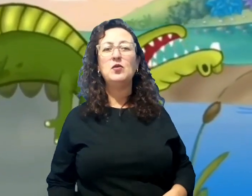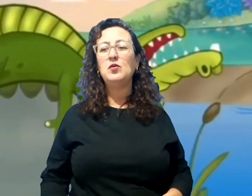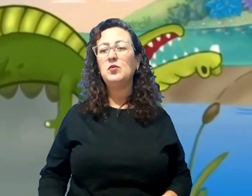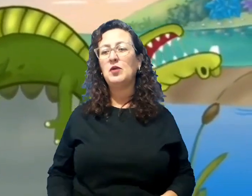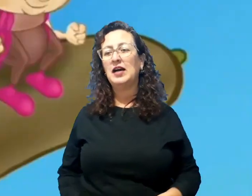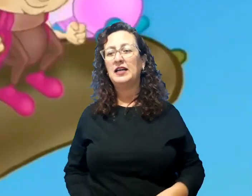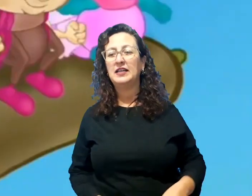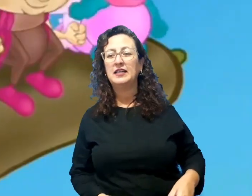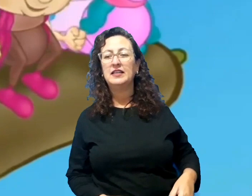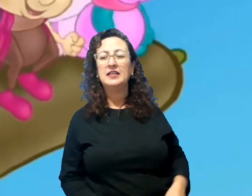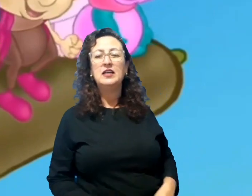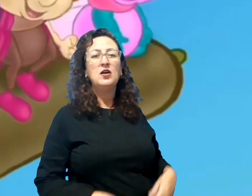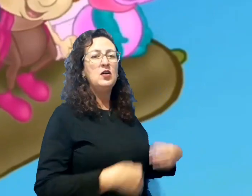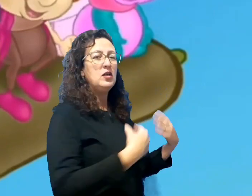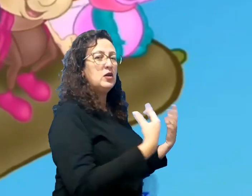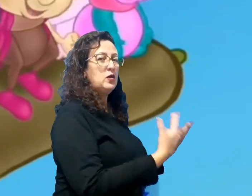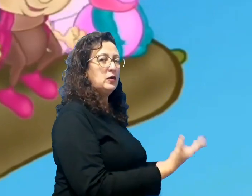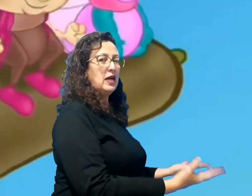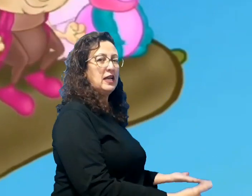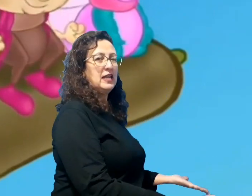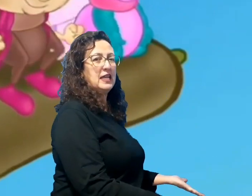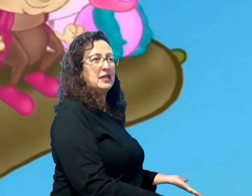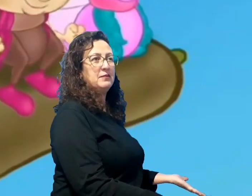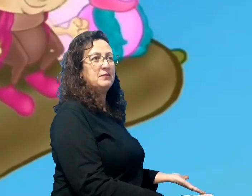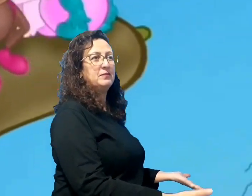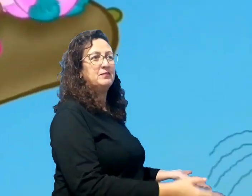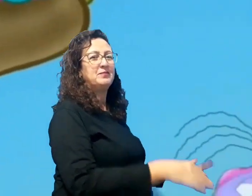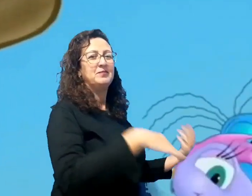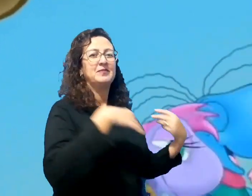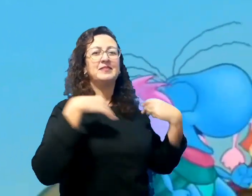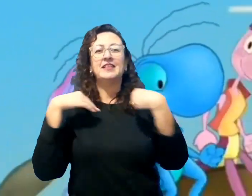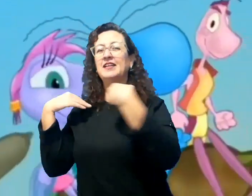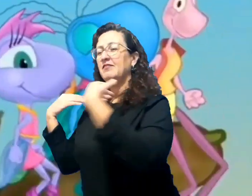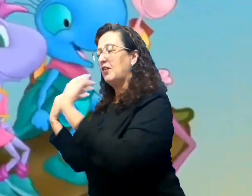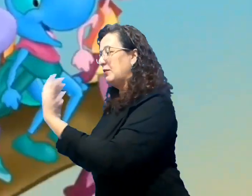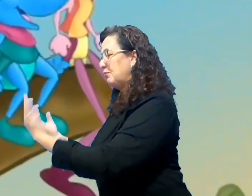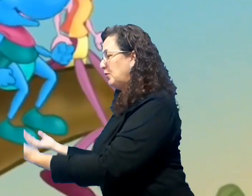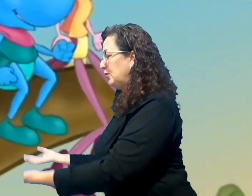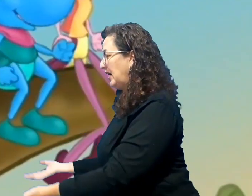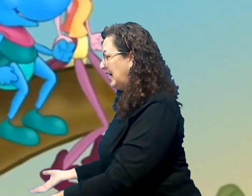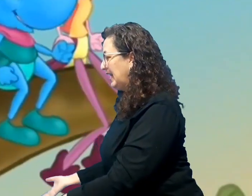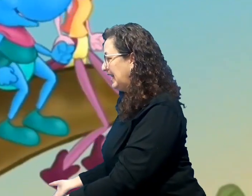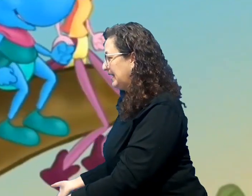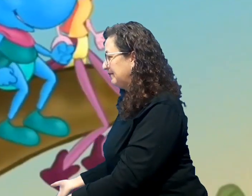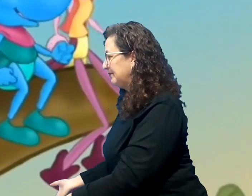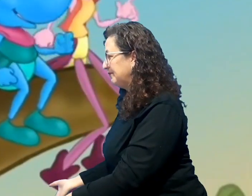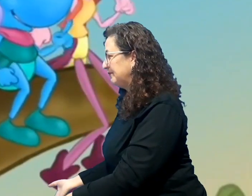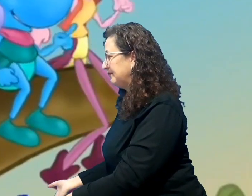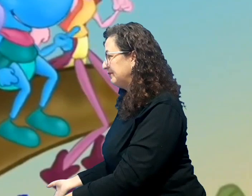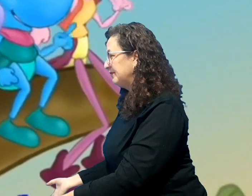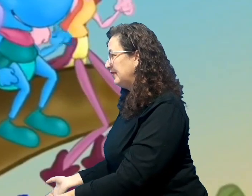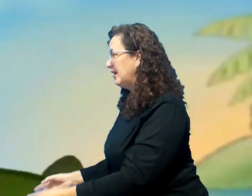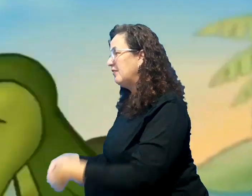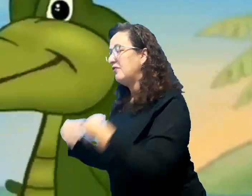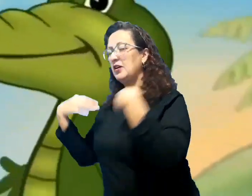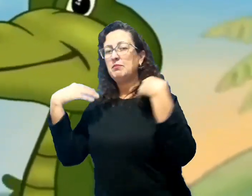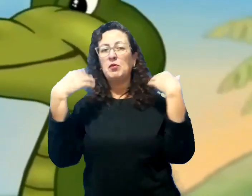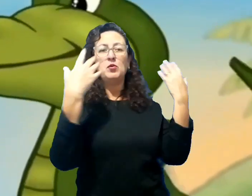na lagoa. Foi por aqui, foi por ali.